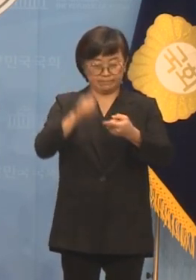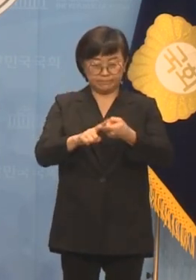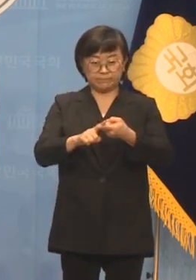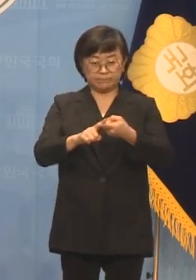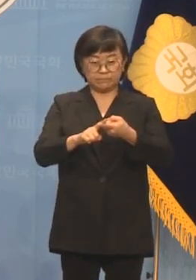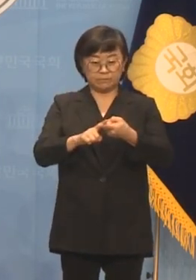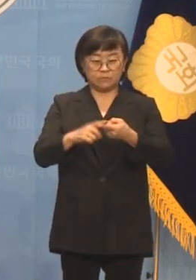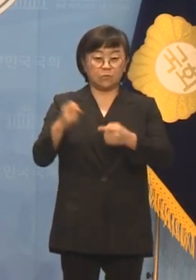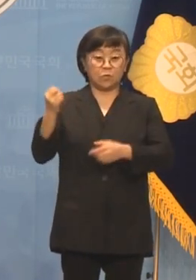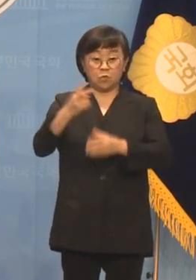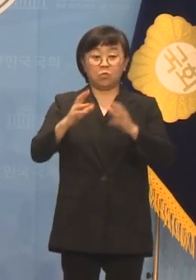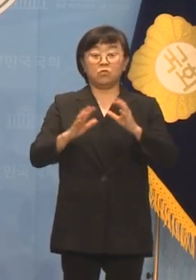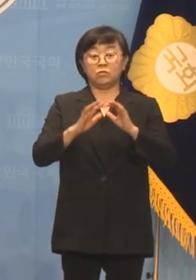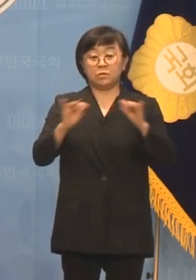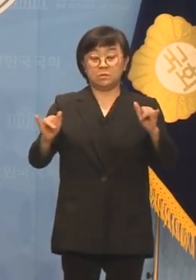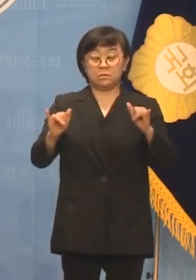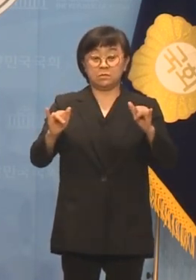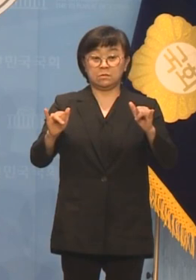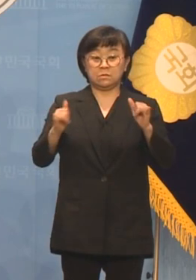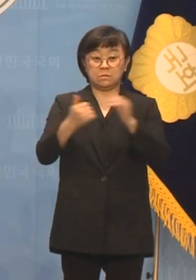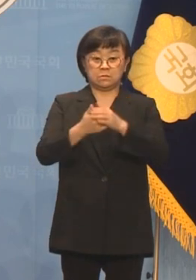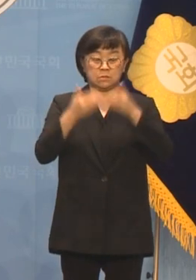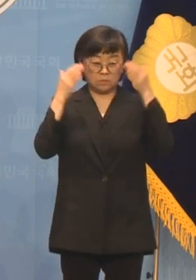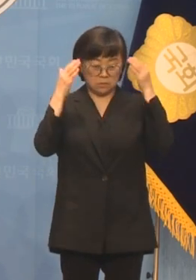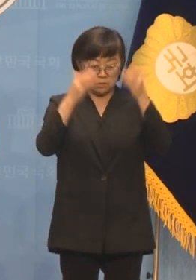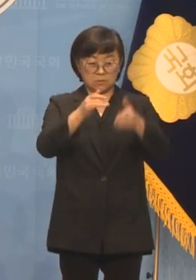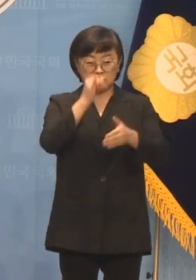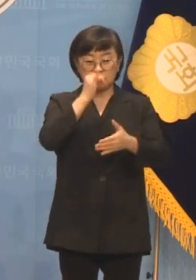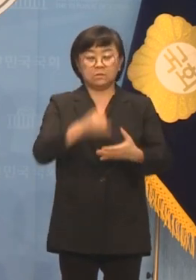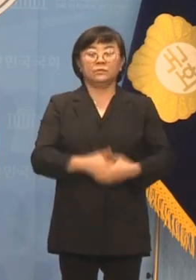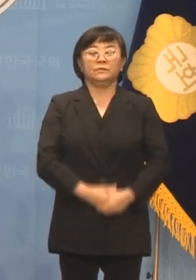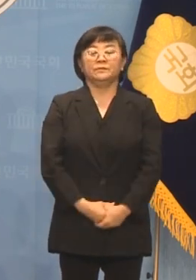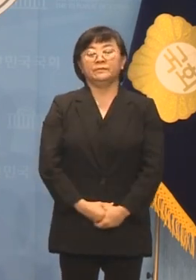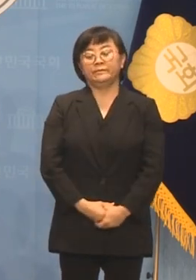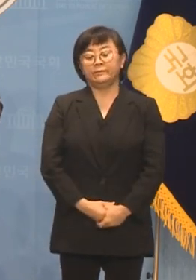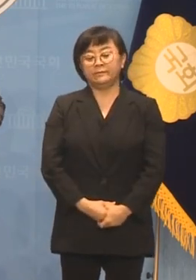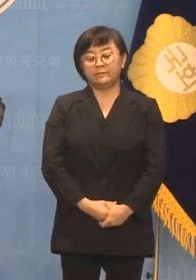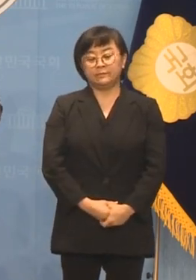또 국민들에게 향하게 될 것입니다.